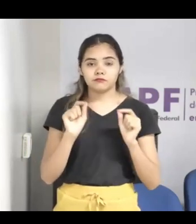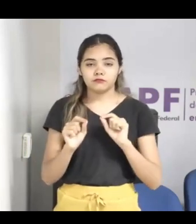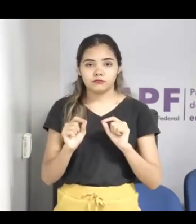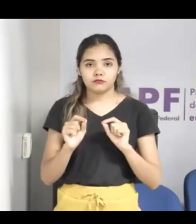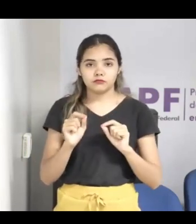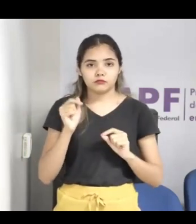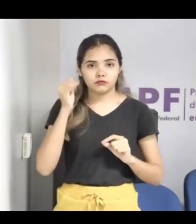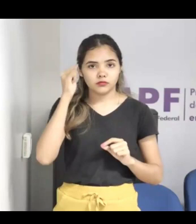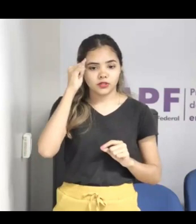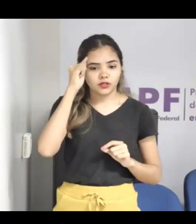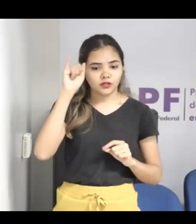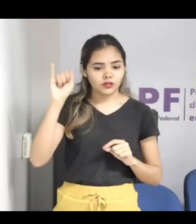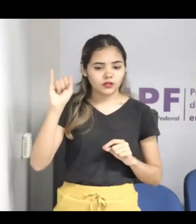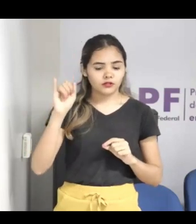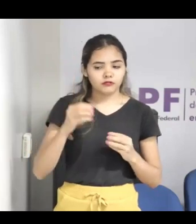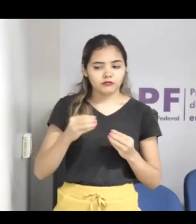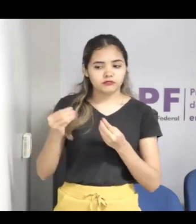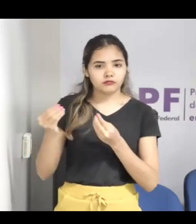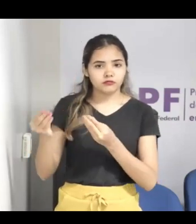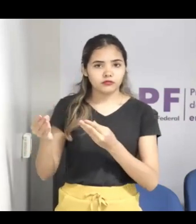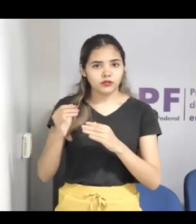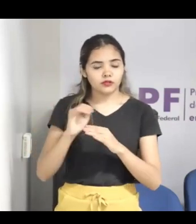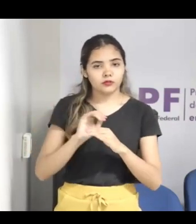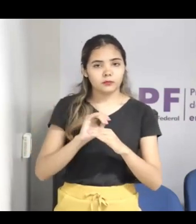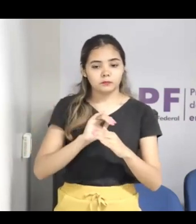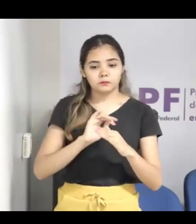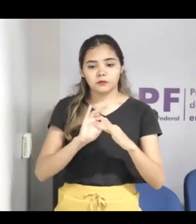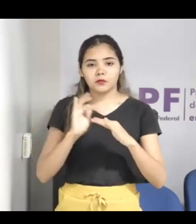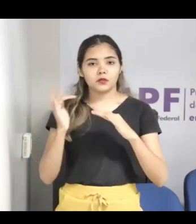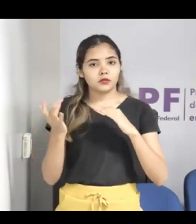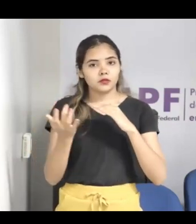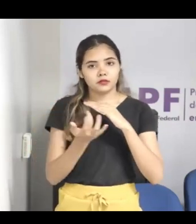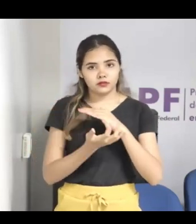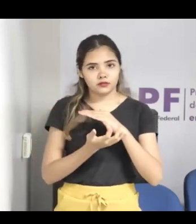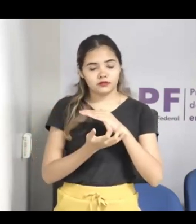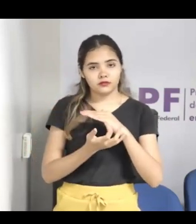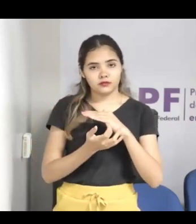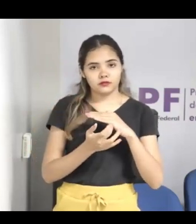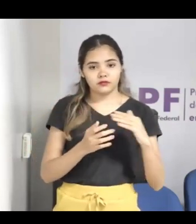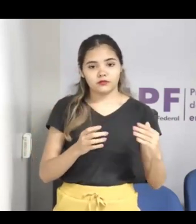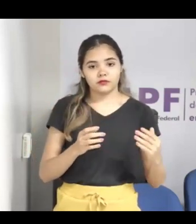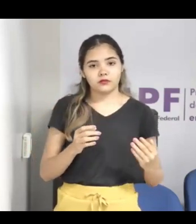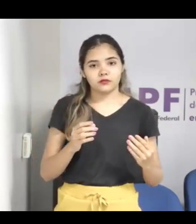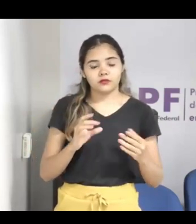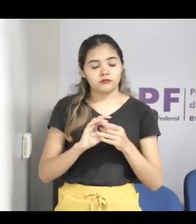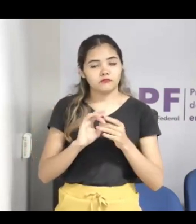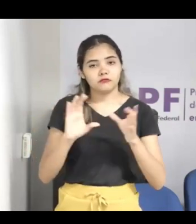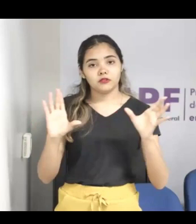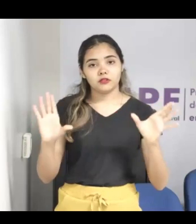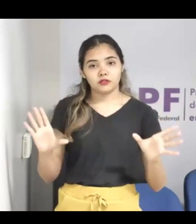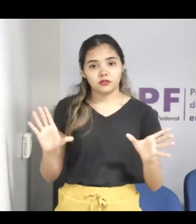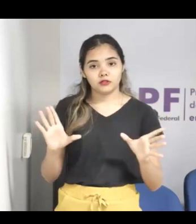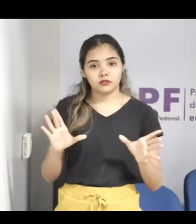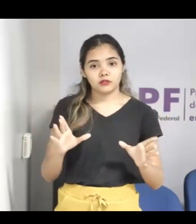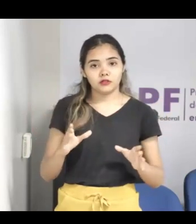elas, geralmente elas vão lá fazer a inscrição delas no TikTok, né, antes dos 13 anos, então é